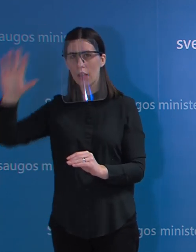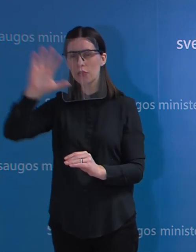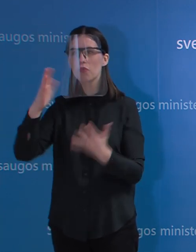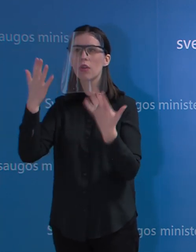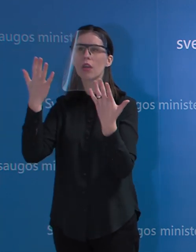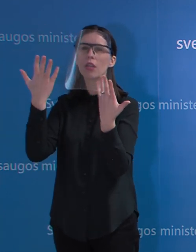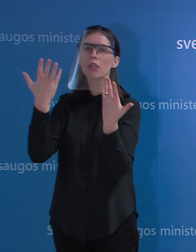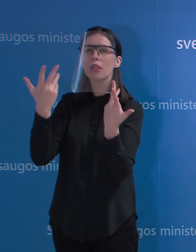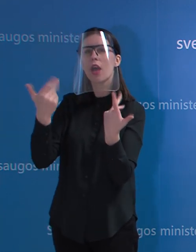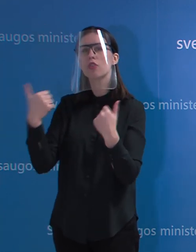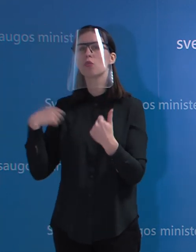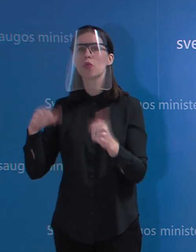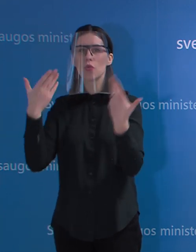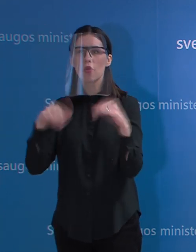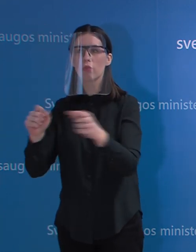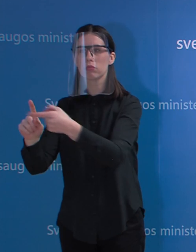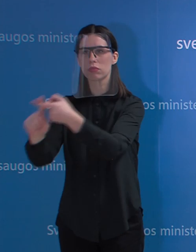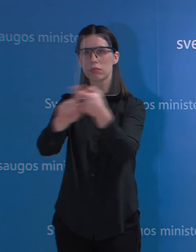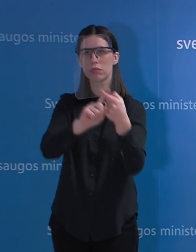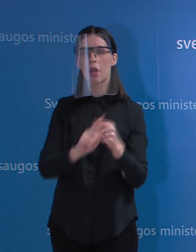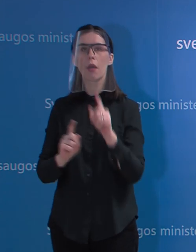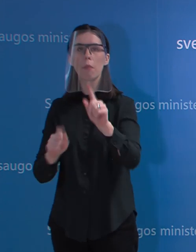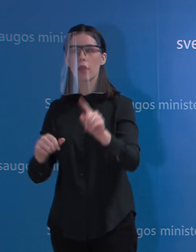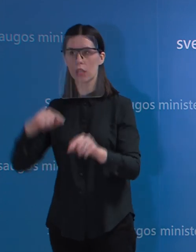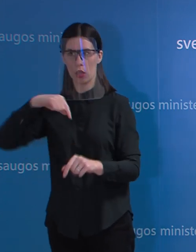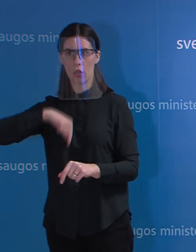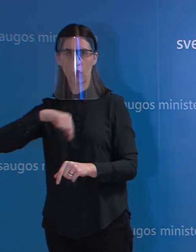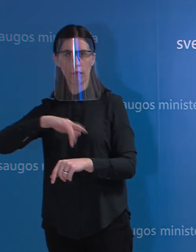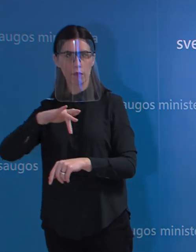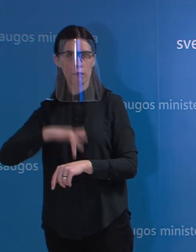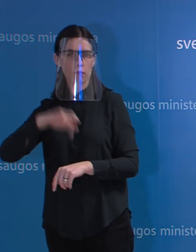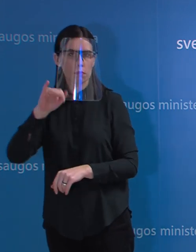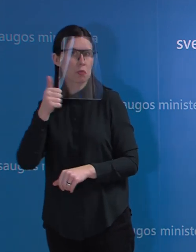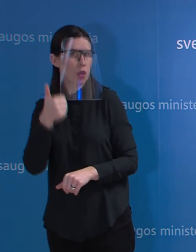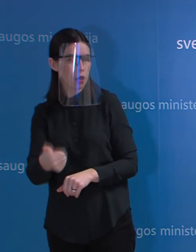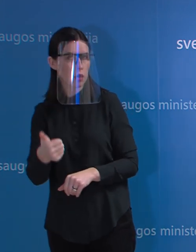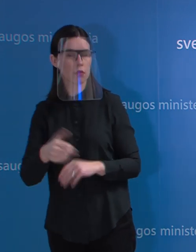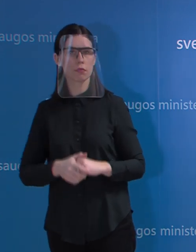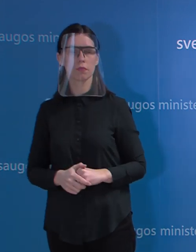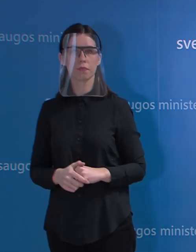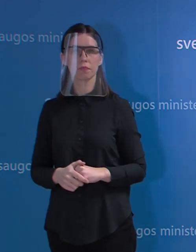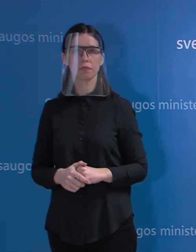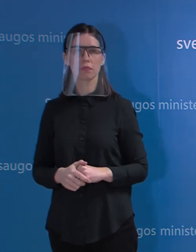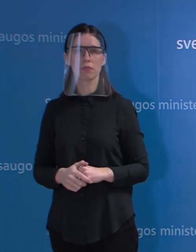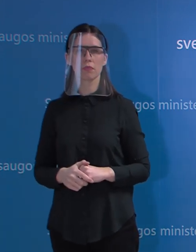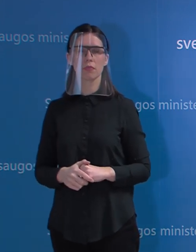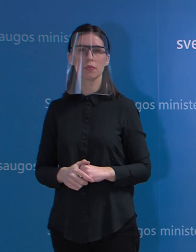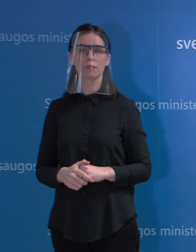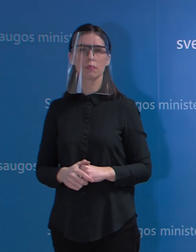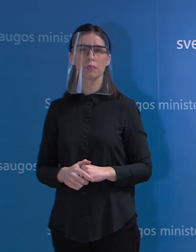užsikrėtusi, nors gal ir nejaučia jokių simptomų, jei taip, tai kokia dalis? Na, iš šitų epidemiologinių,